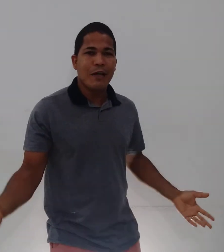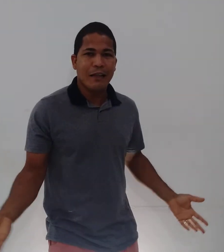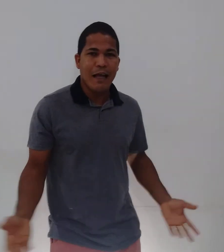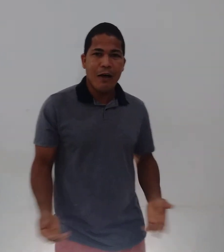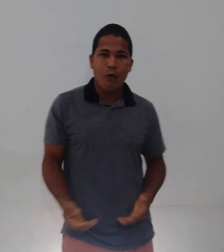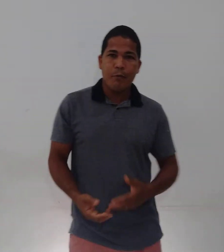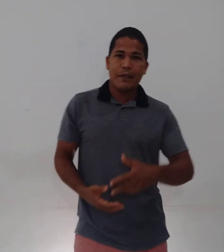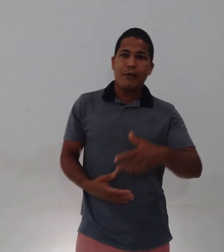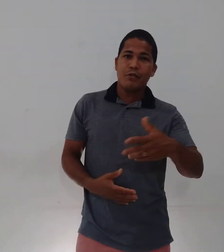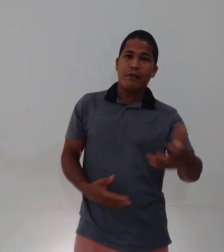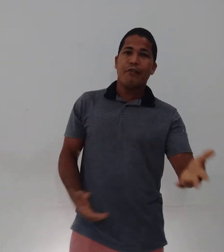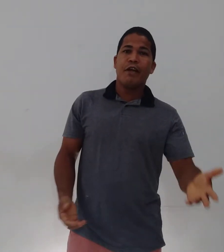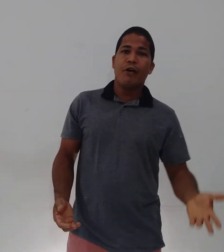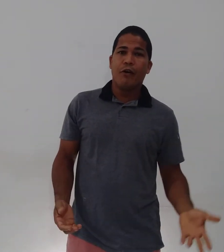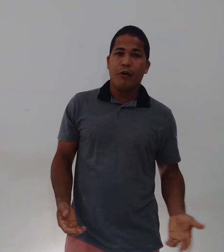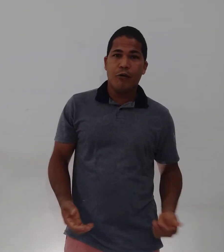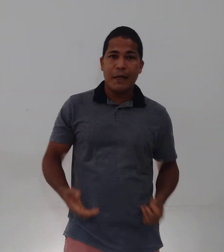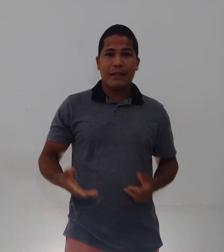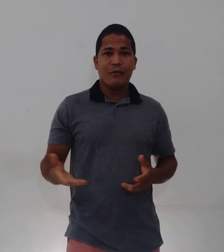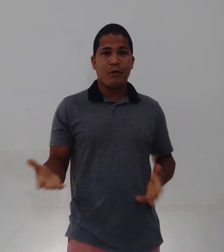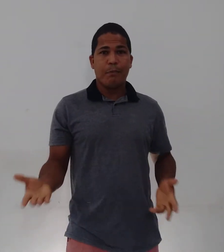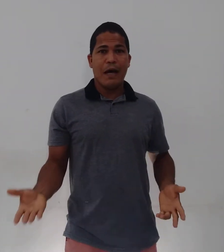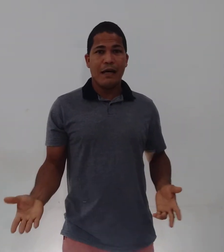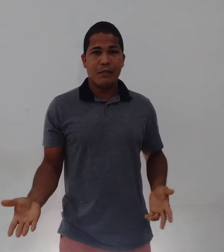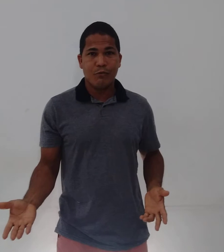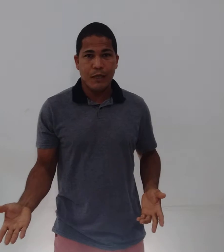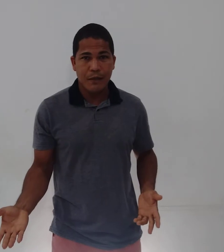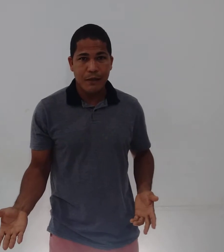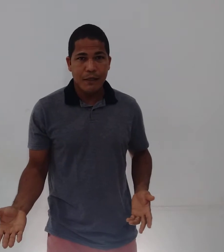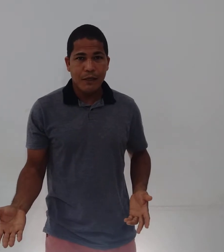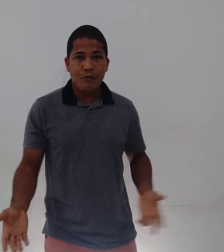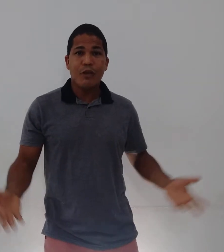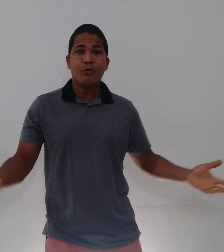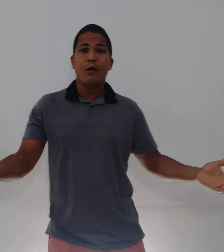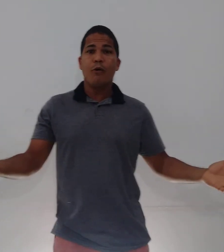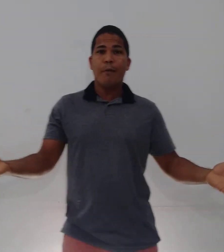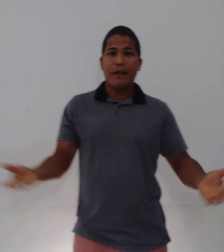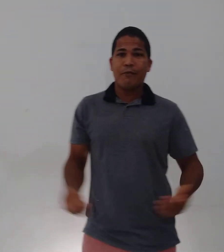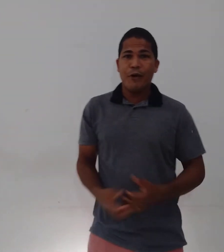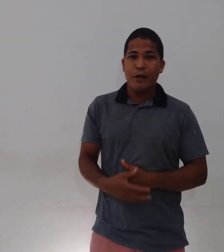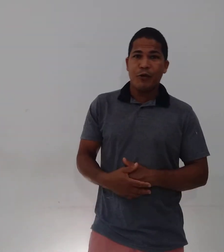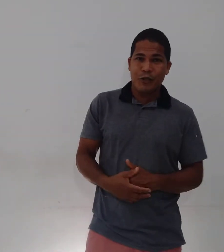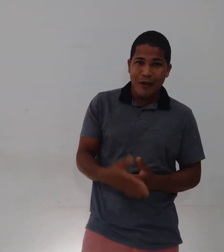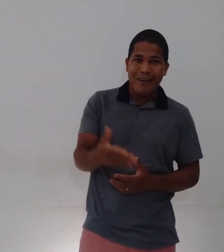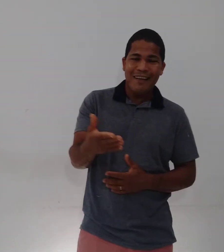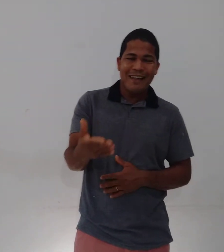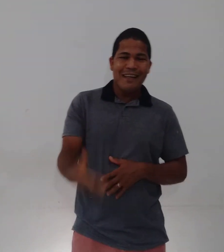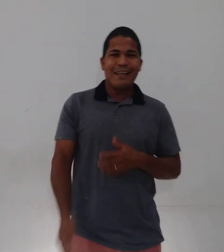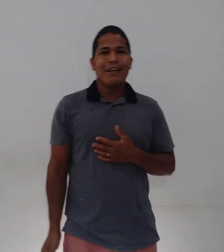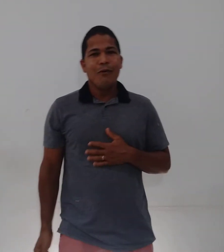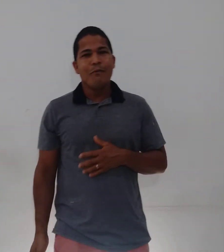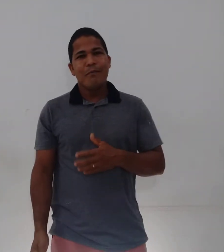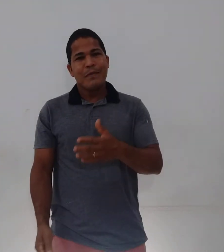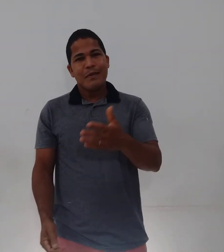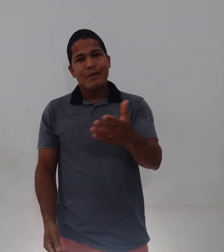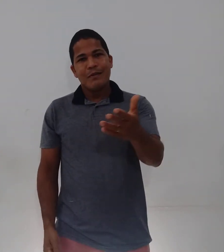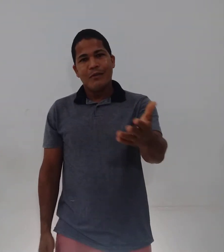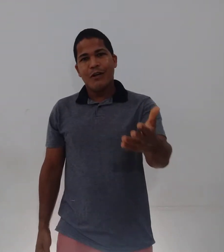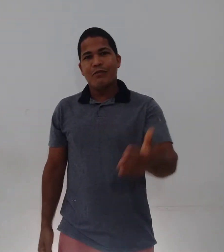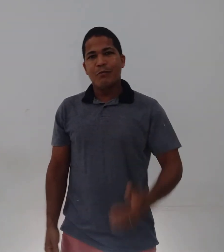Natal? Como é que está o seu Réveillon? Como é que está a sua Páscoa? E o seu João, como é que foi? Gostou? Então, nós vamos